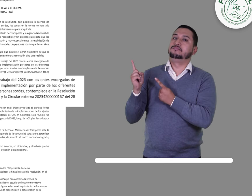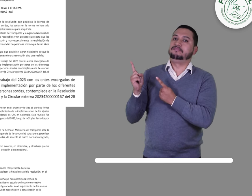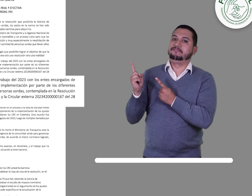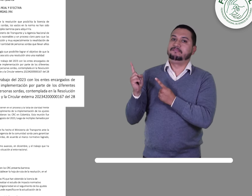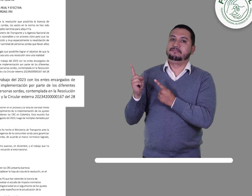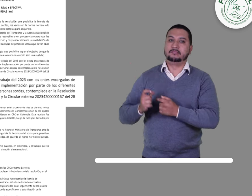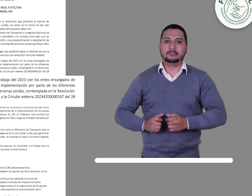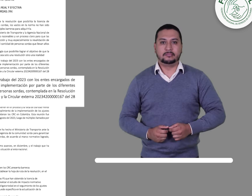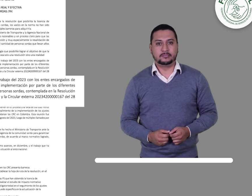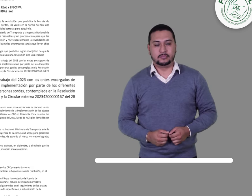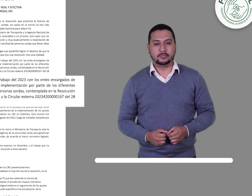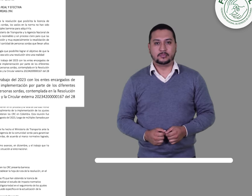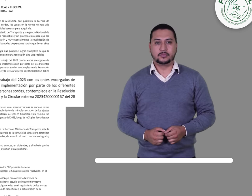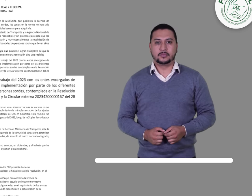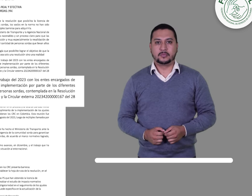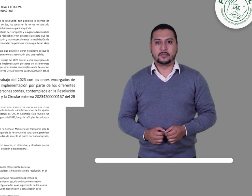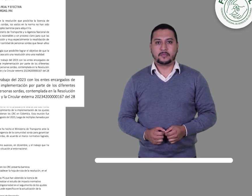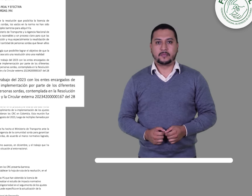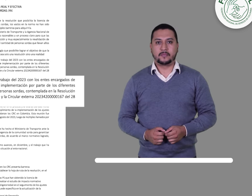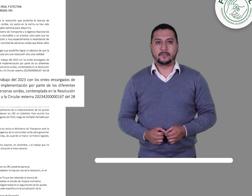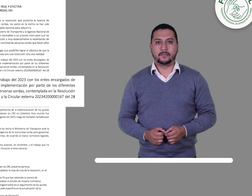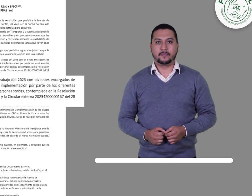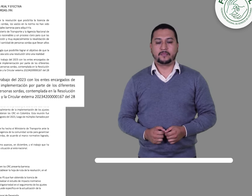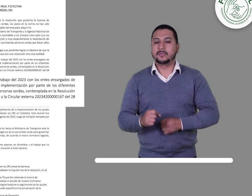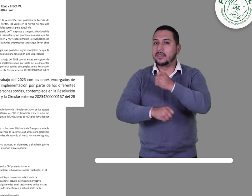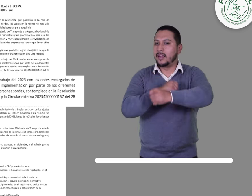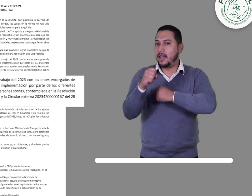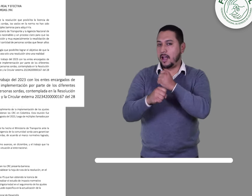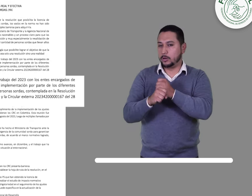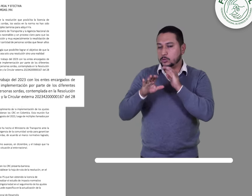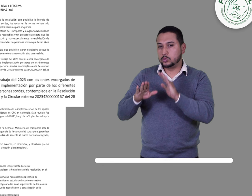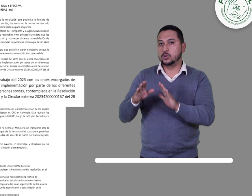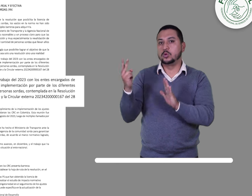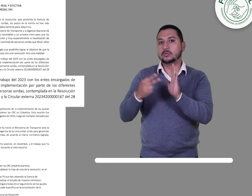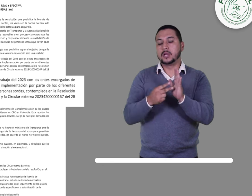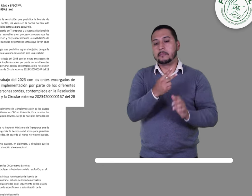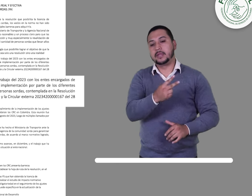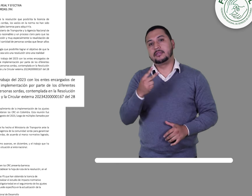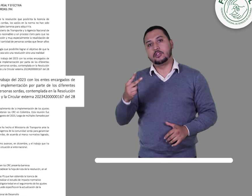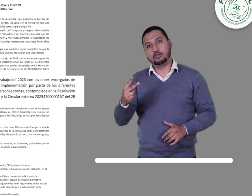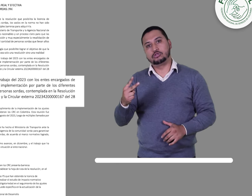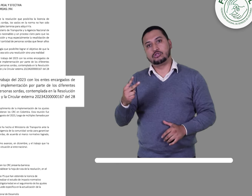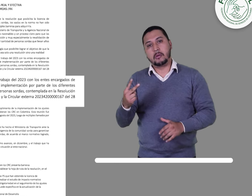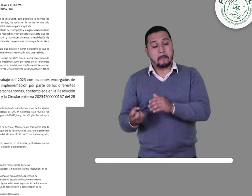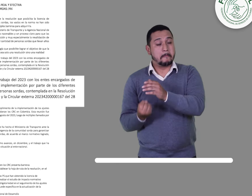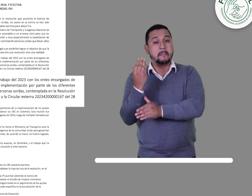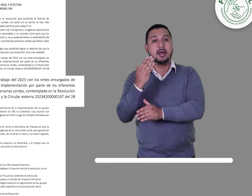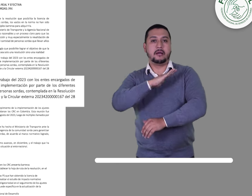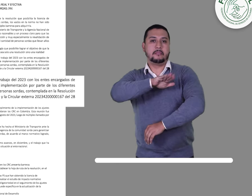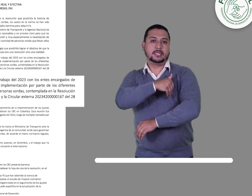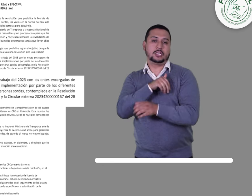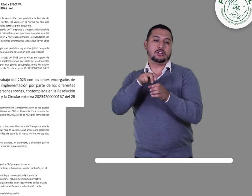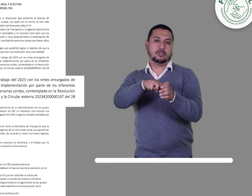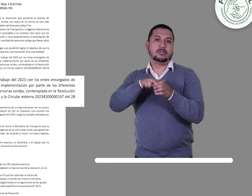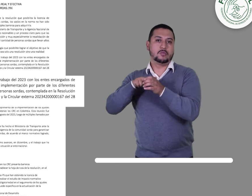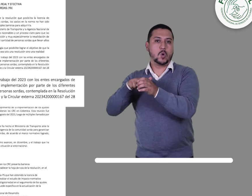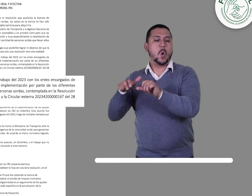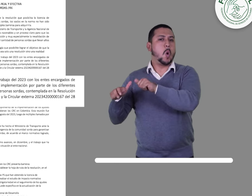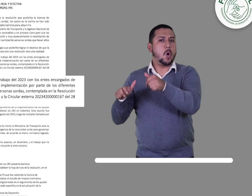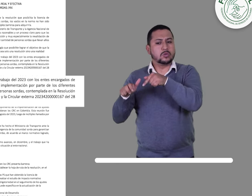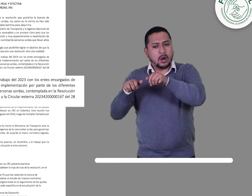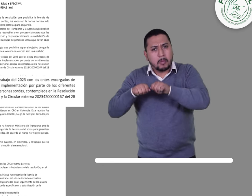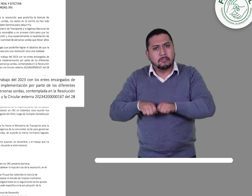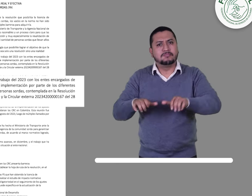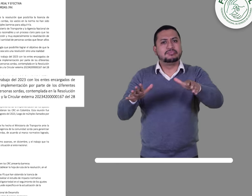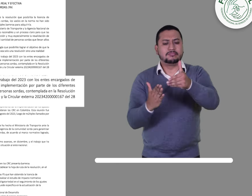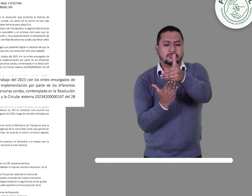resolución número 20-22-30-40-03-03-55 del año 2022 del Ministerio